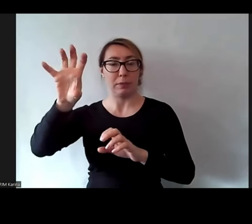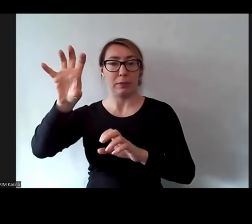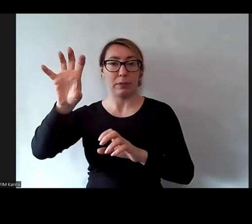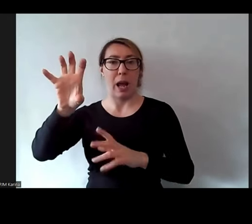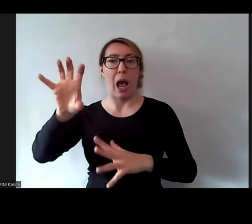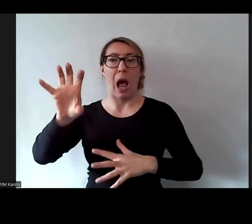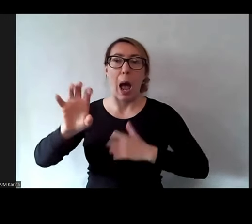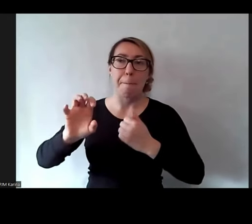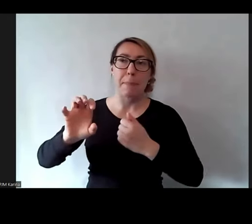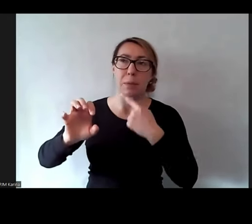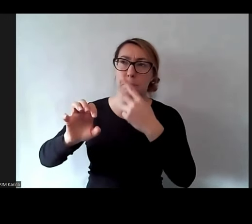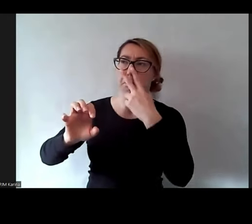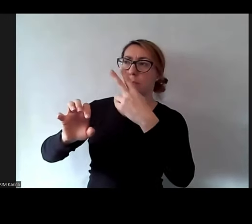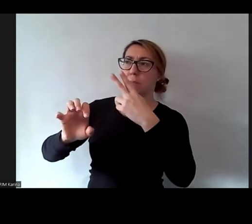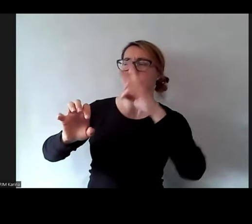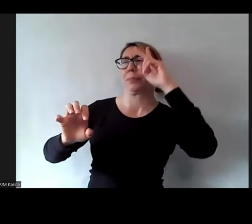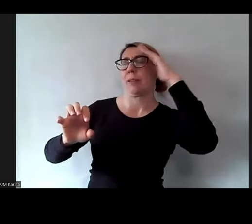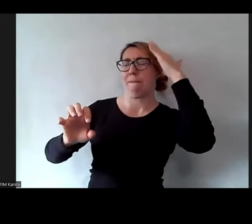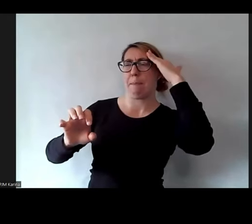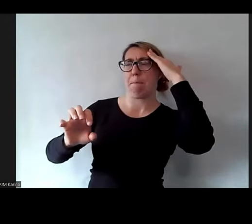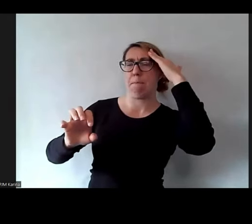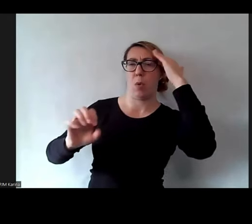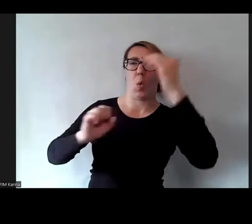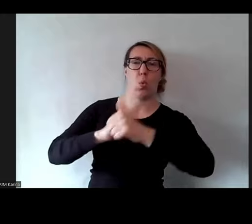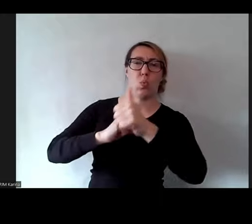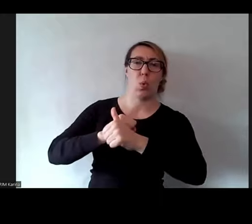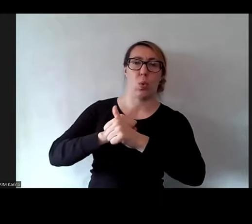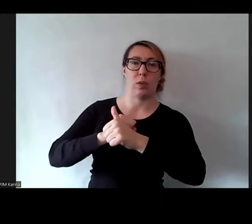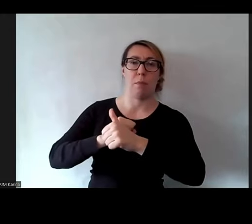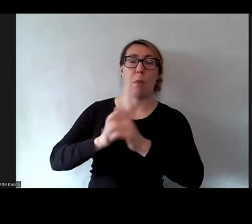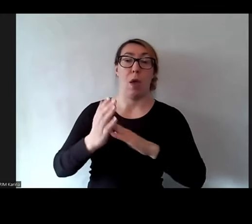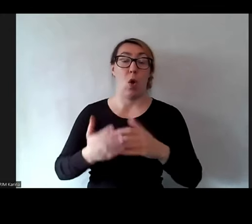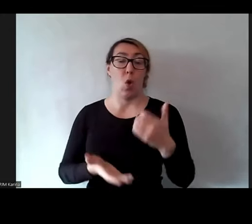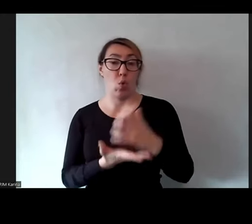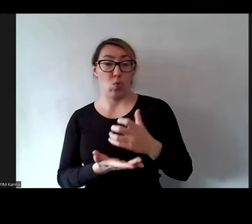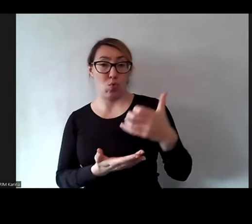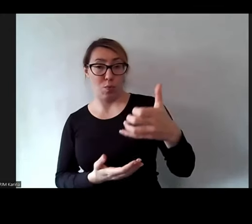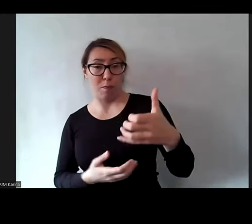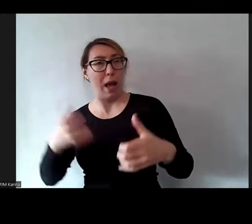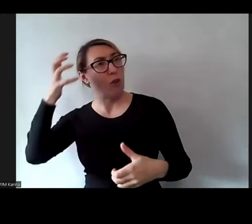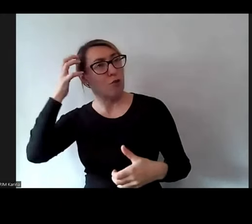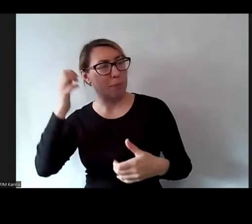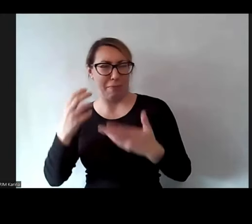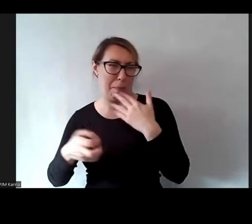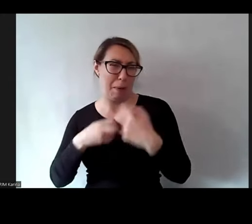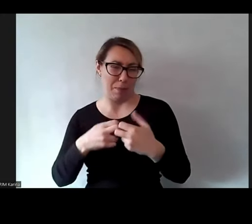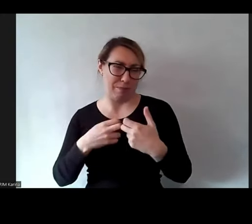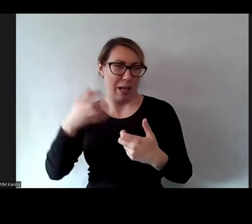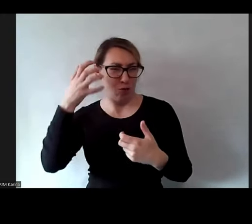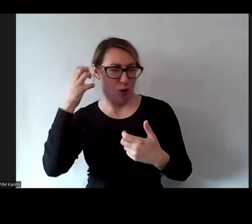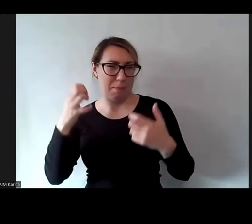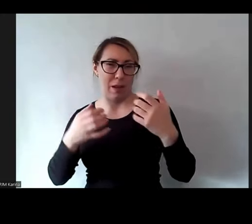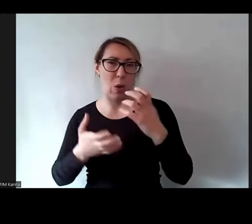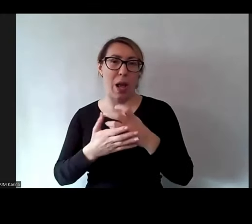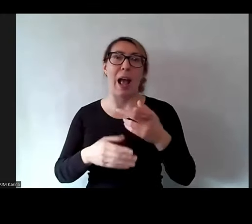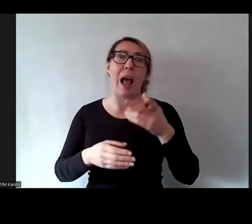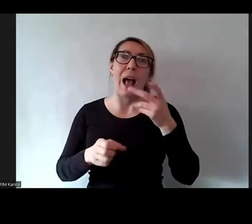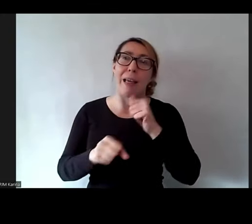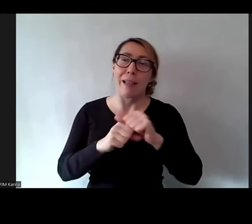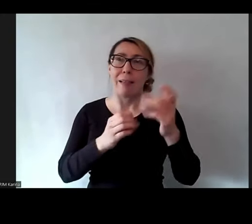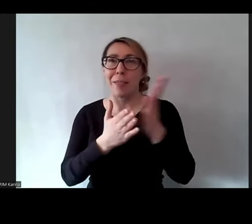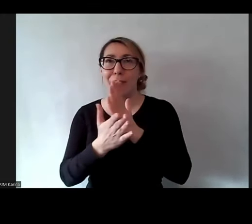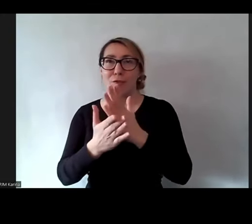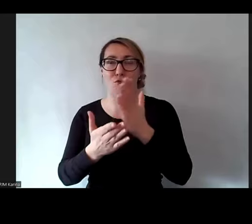było takie popatrzę i widzę, nie? Bo z kubkiem nie ma problemów czy z grzebieniem. grzebień to grzebień, ale są takie elementy,